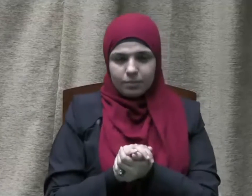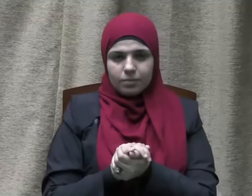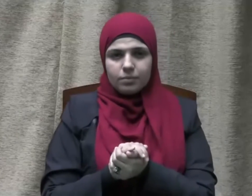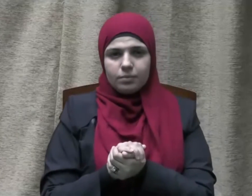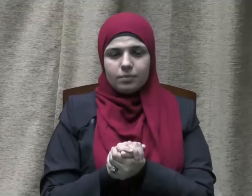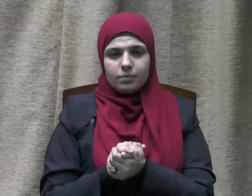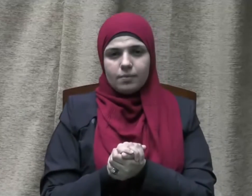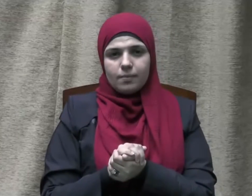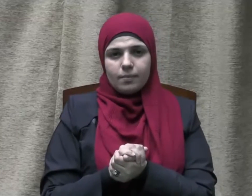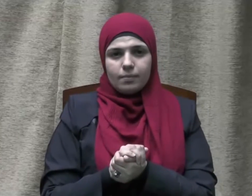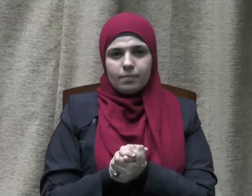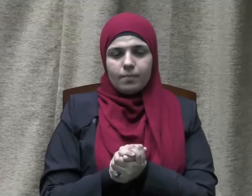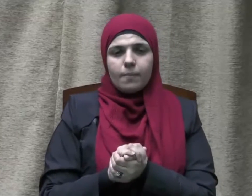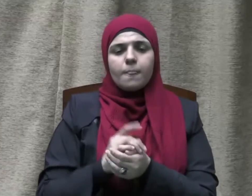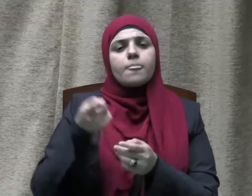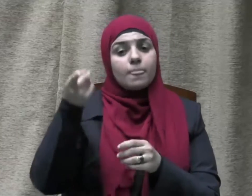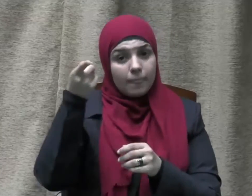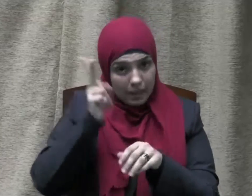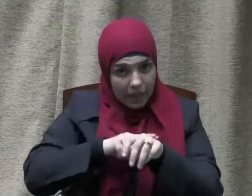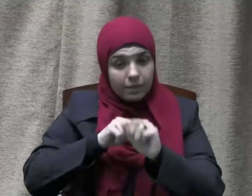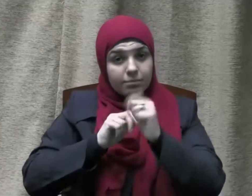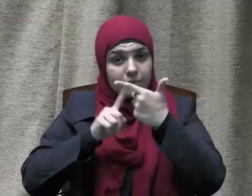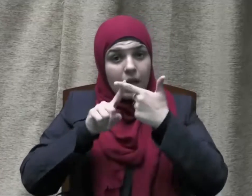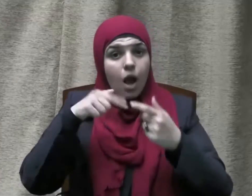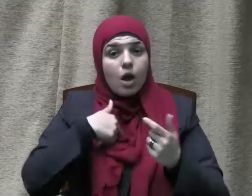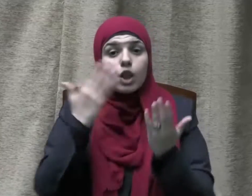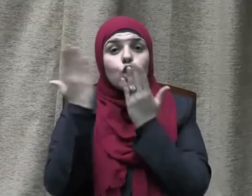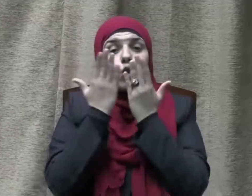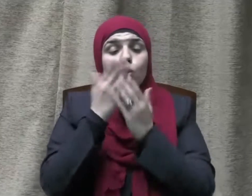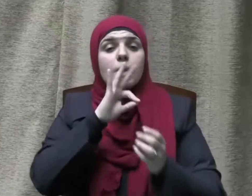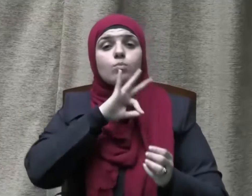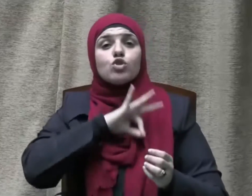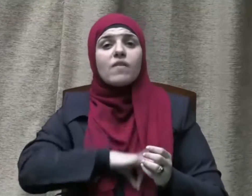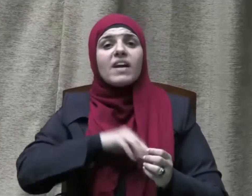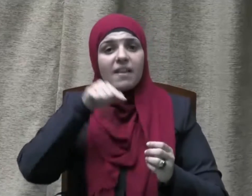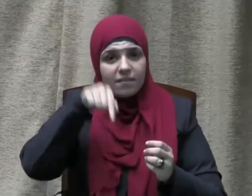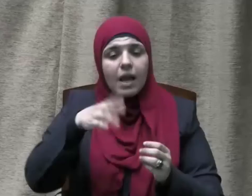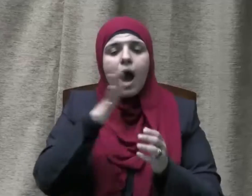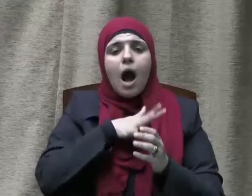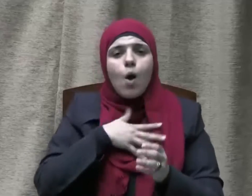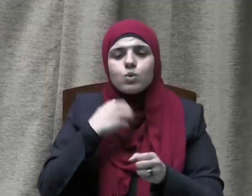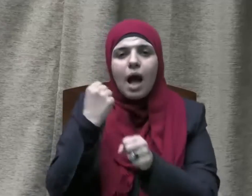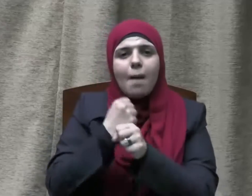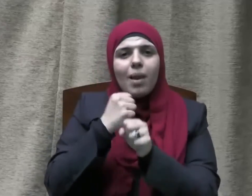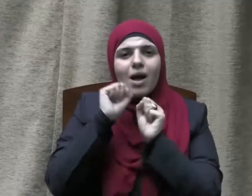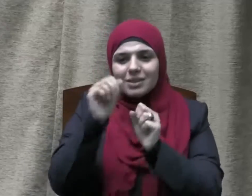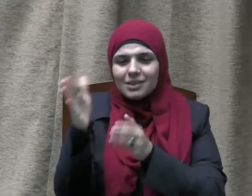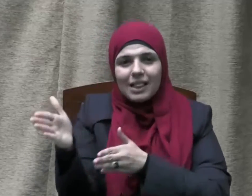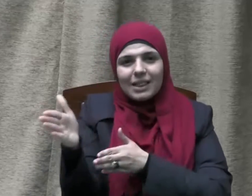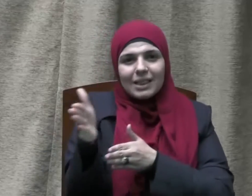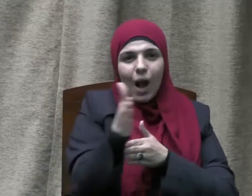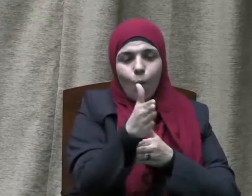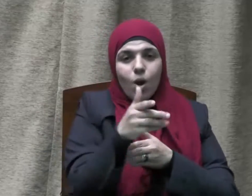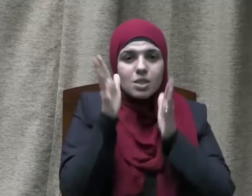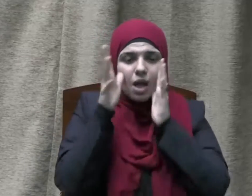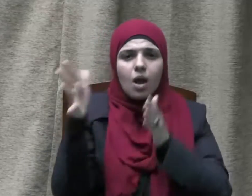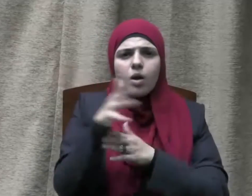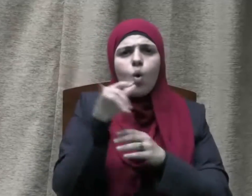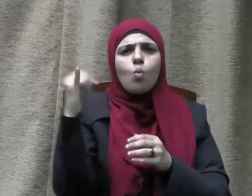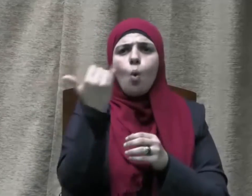ومن الدروس المستفادة من حادث تحويل القبلة وجوب تمسك الأمة